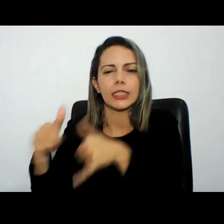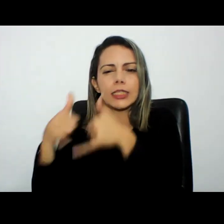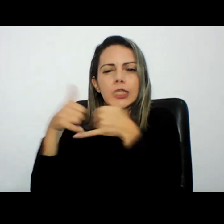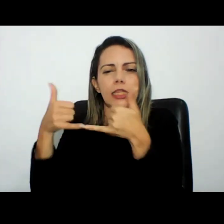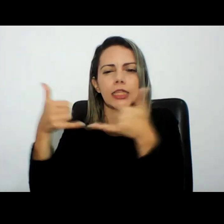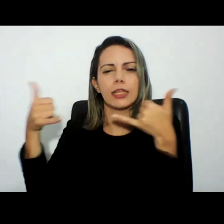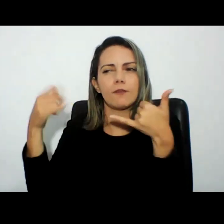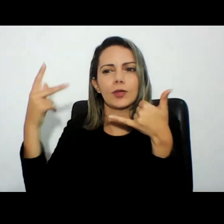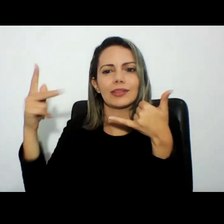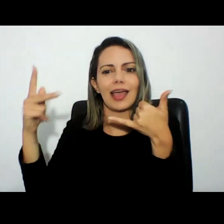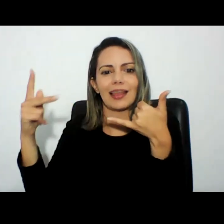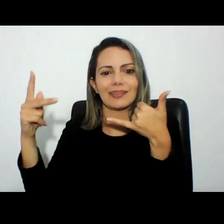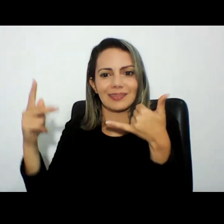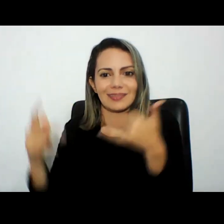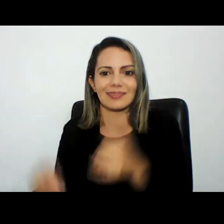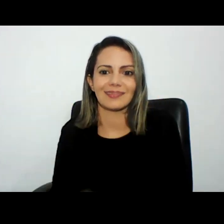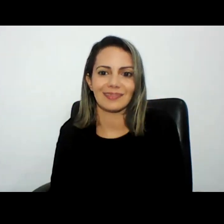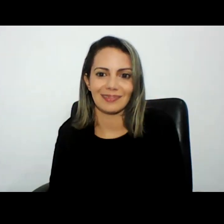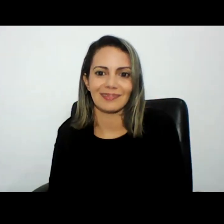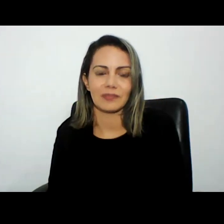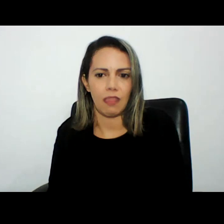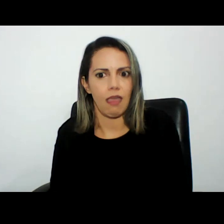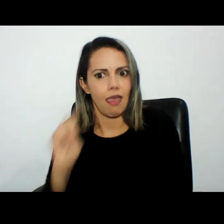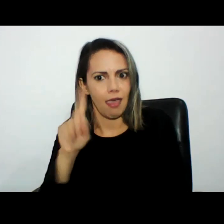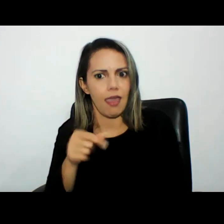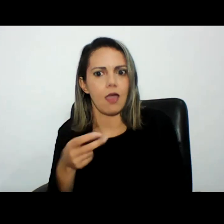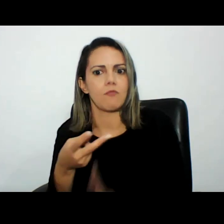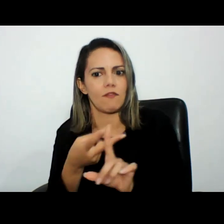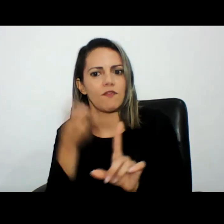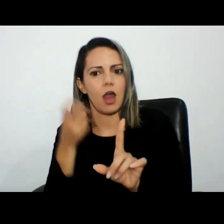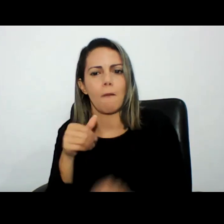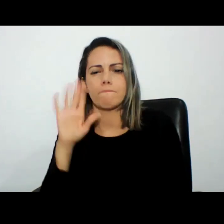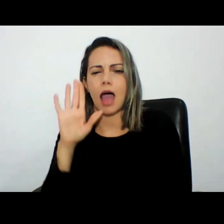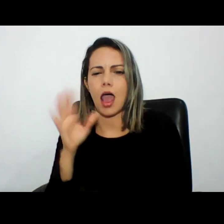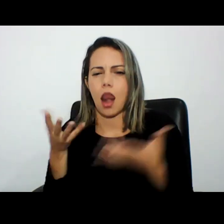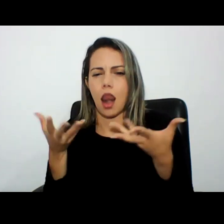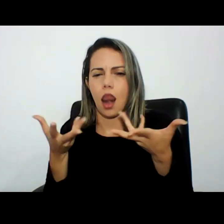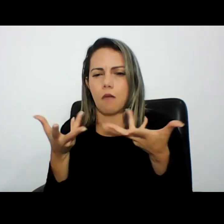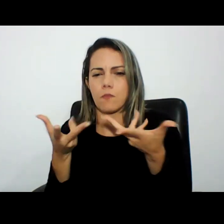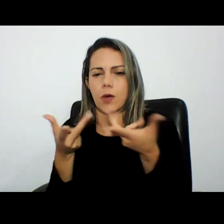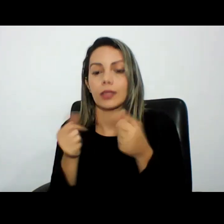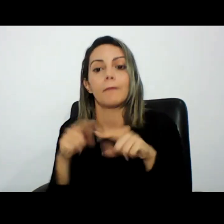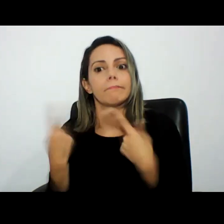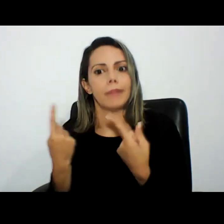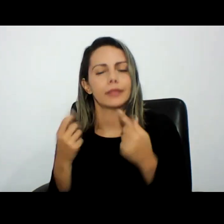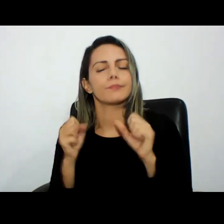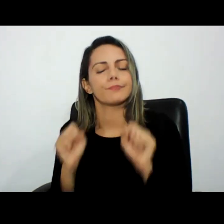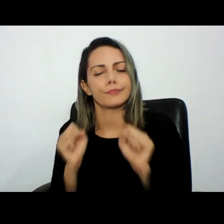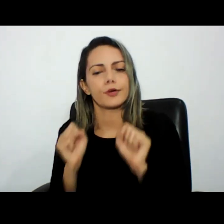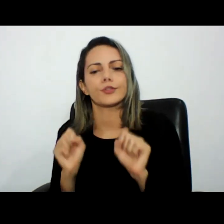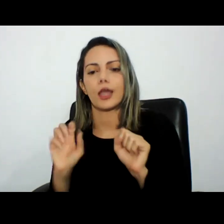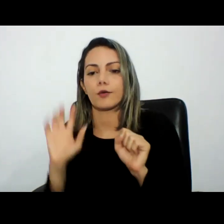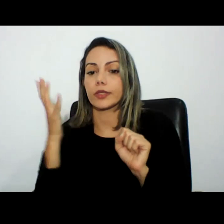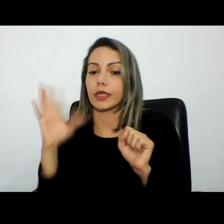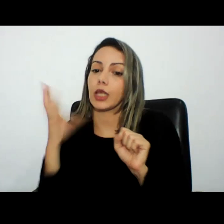SMS óbvio que isso aí é uma fraude mais elaborada mas é passivo de cometimento e tem acontecido